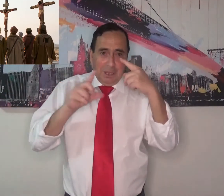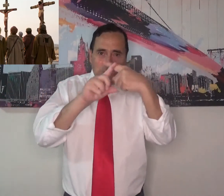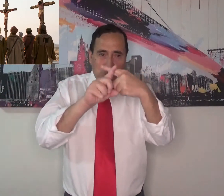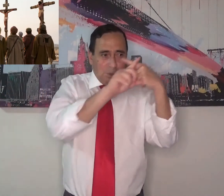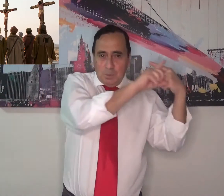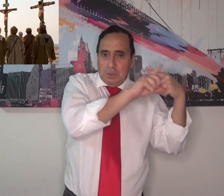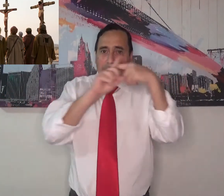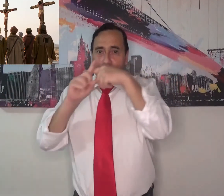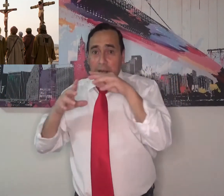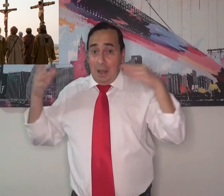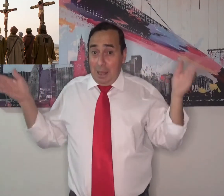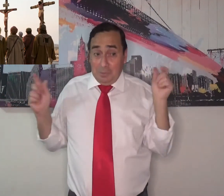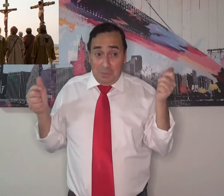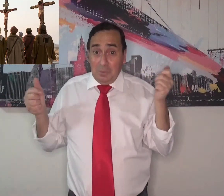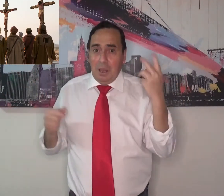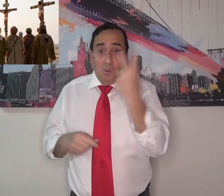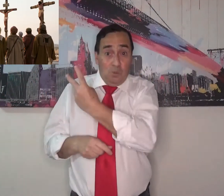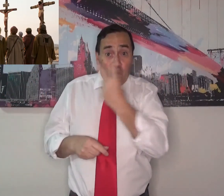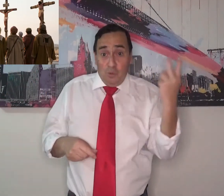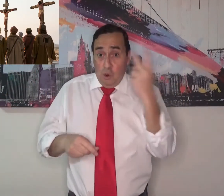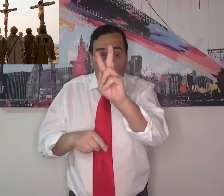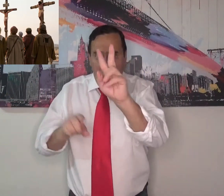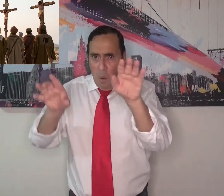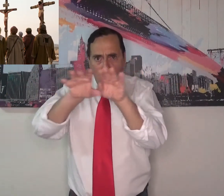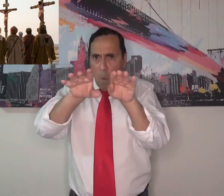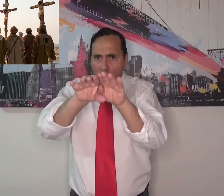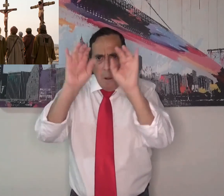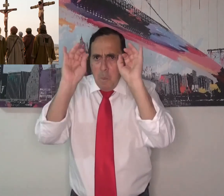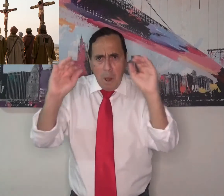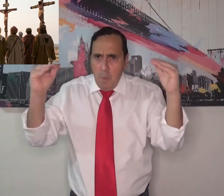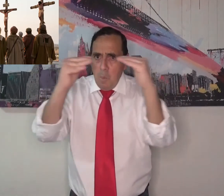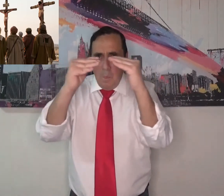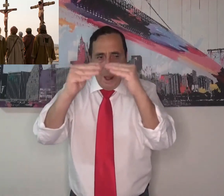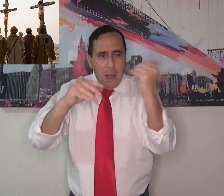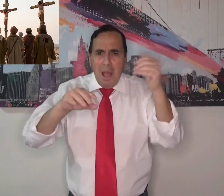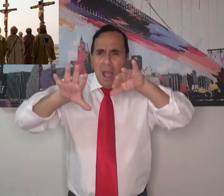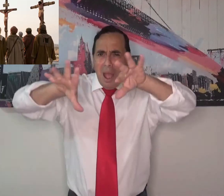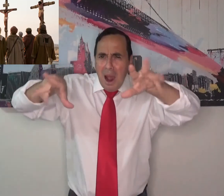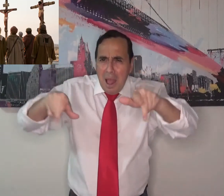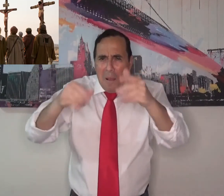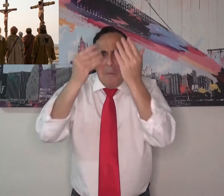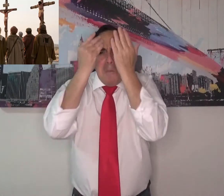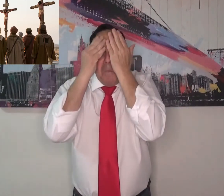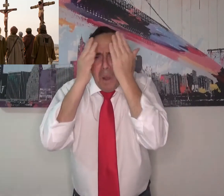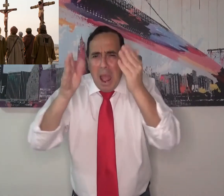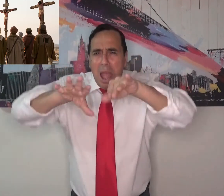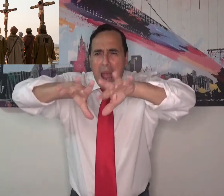Allí en el Getsemaní habían tres cruces. Jesús. En la del medio estaba Jesús. Habían dos más.